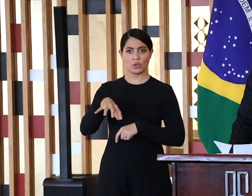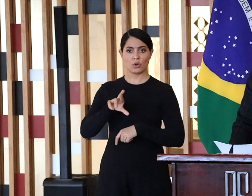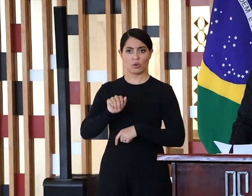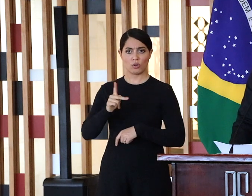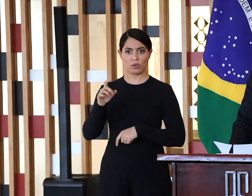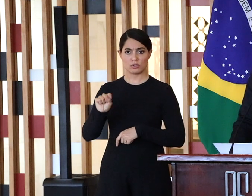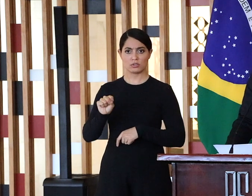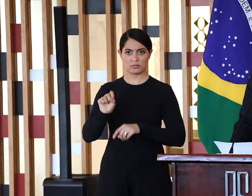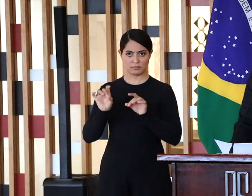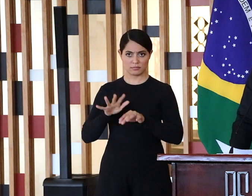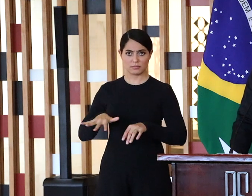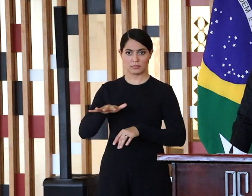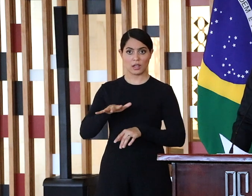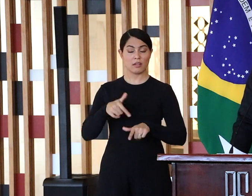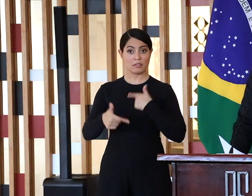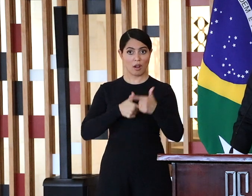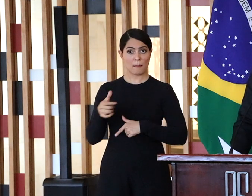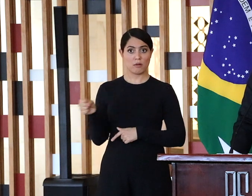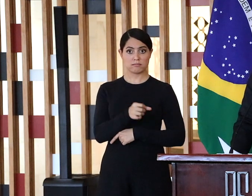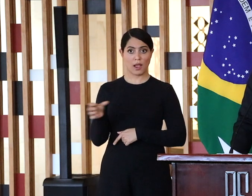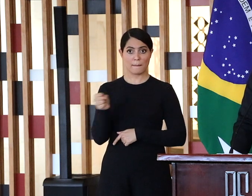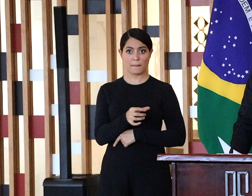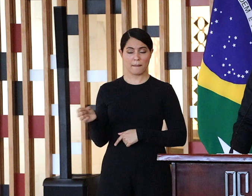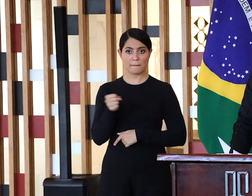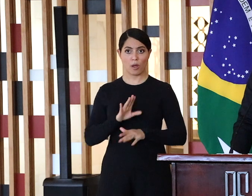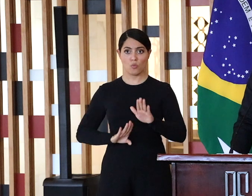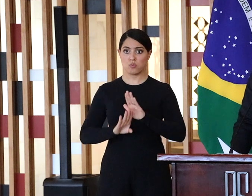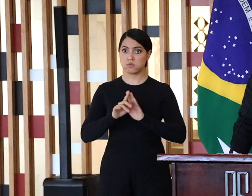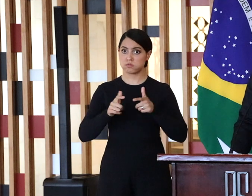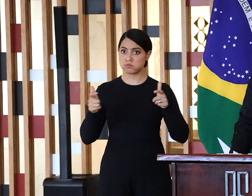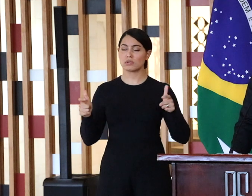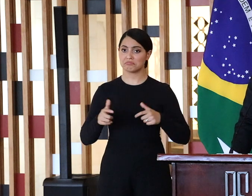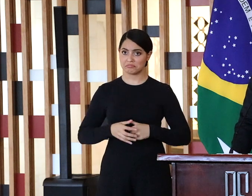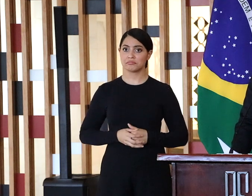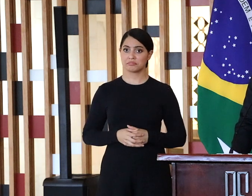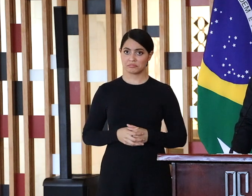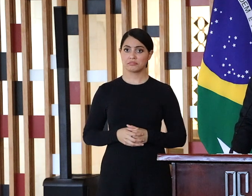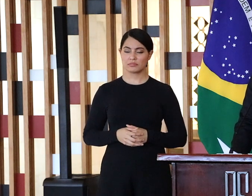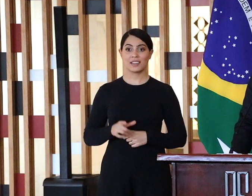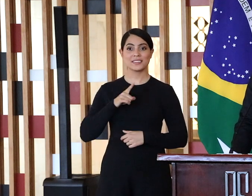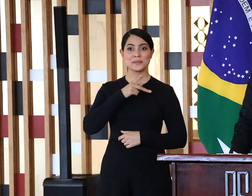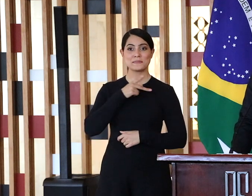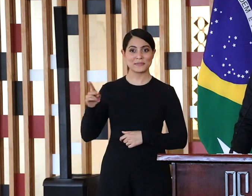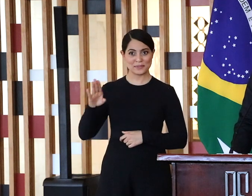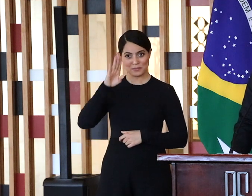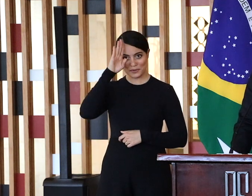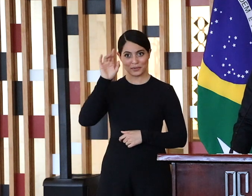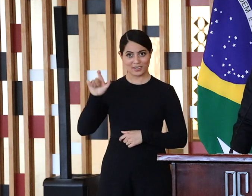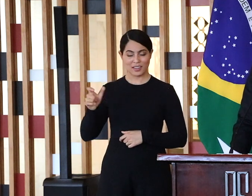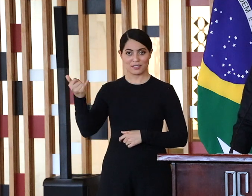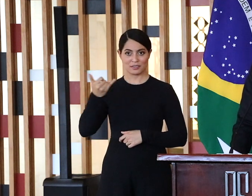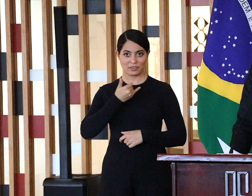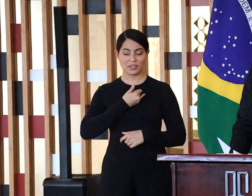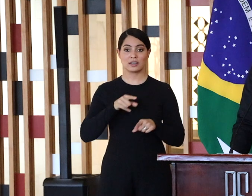que mais gera empregos e o presidente Bolsonaro já nos disse nesse momento e o deputado Ivair de Mello nos recordou aqui